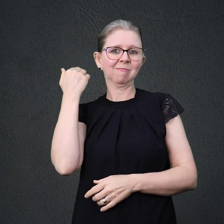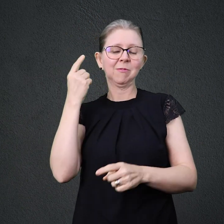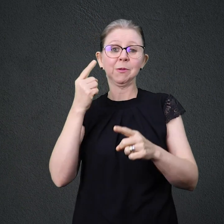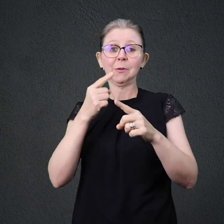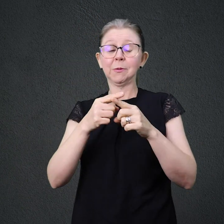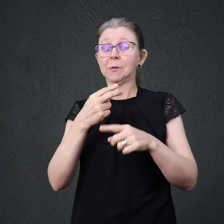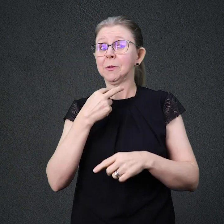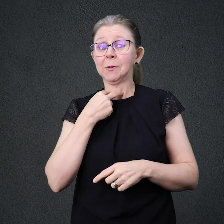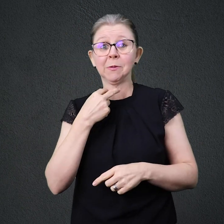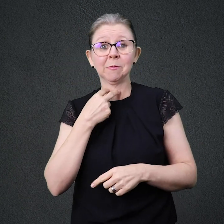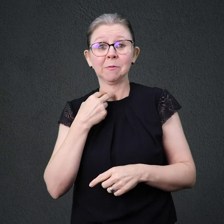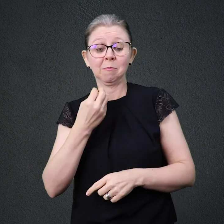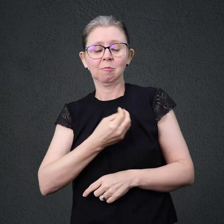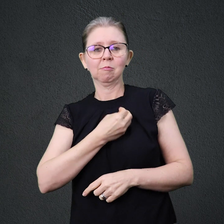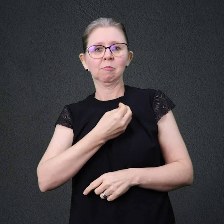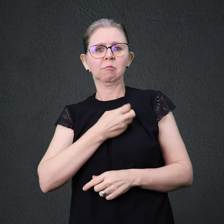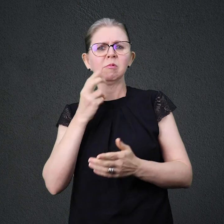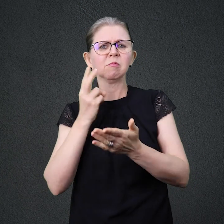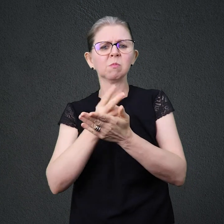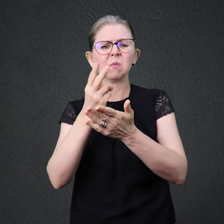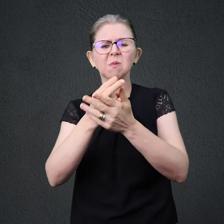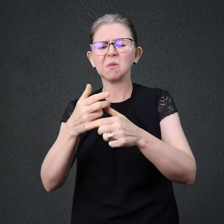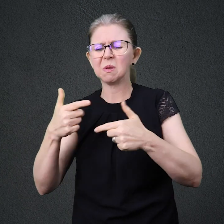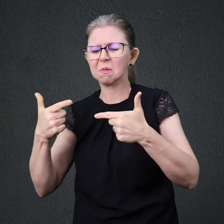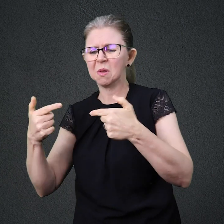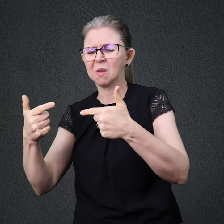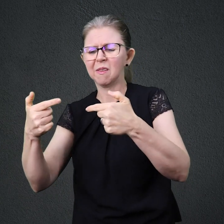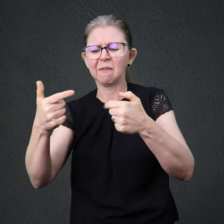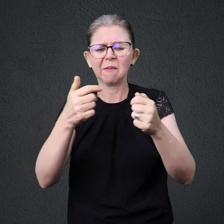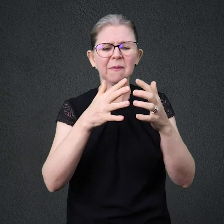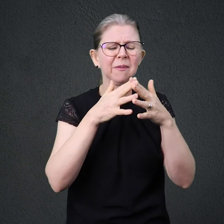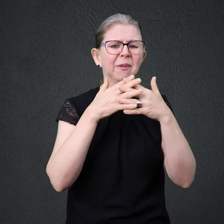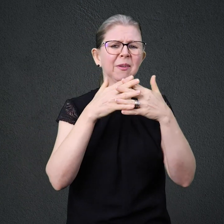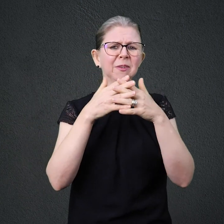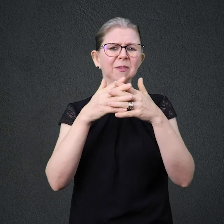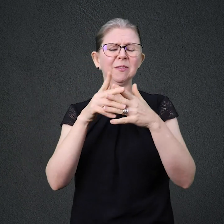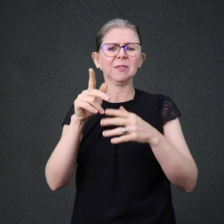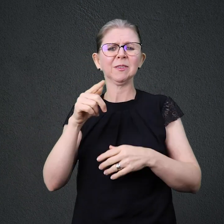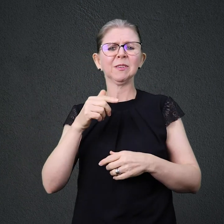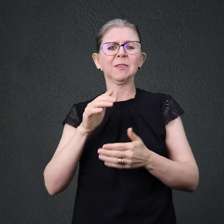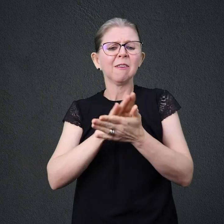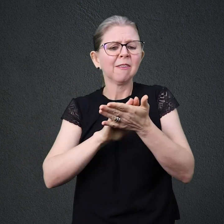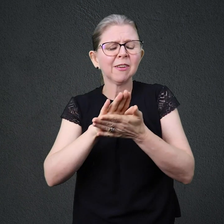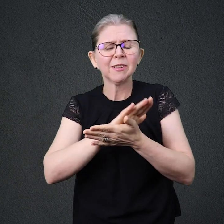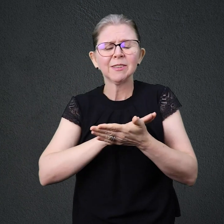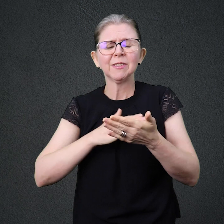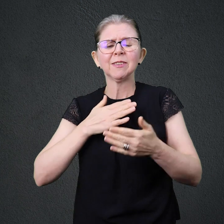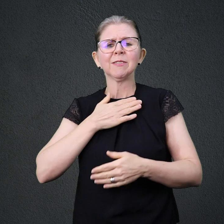constantemente em guerra, em conflito ou em meio a tribulações sem obter refrigério Assim, a promessa